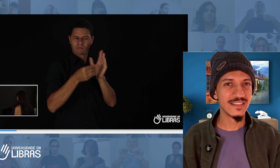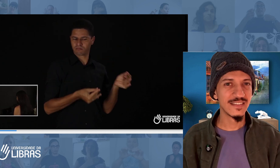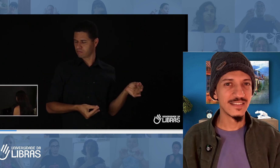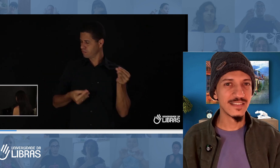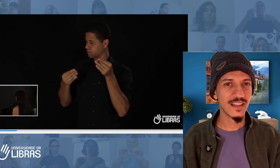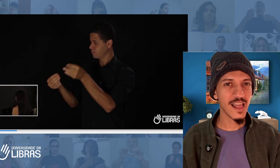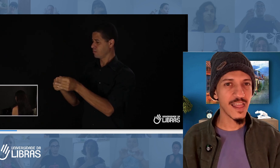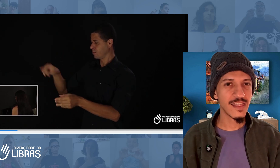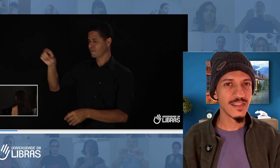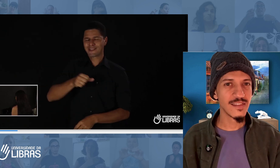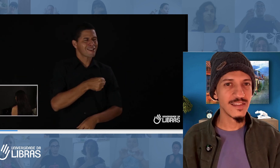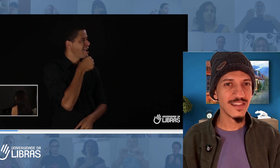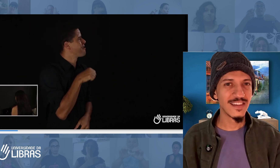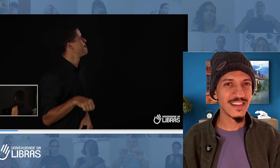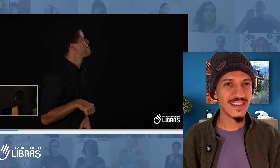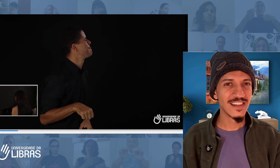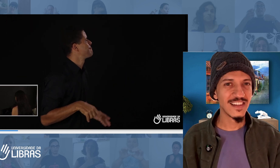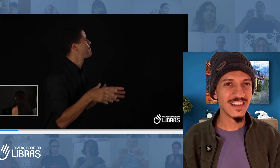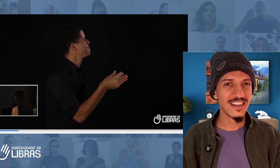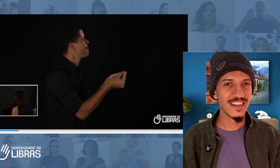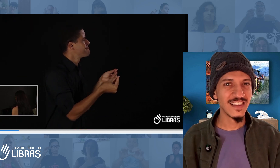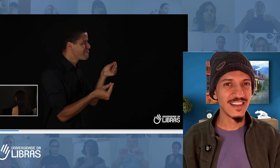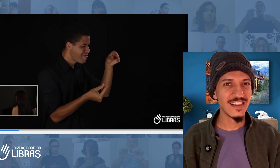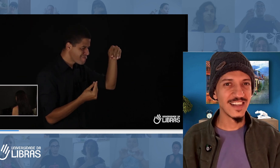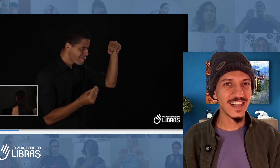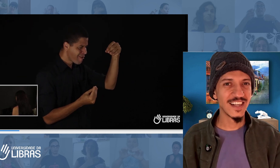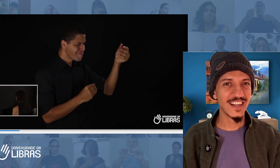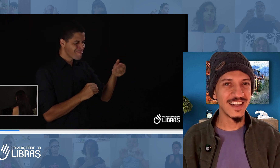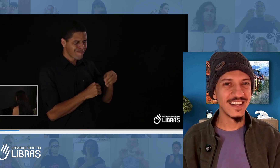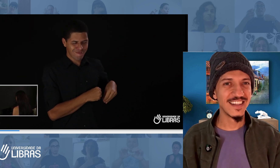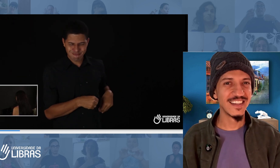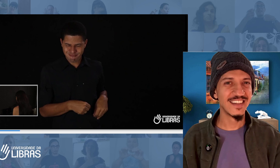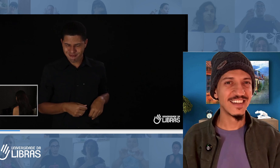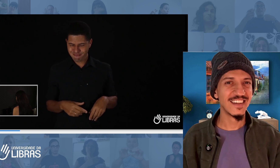encaminhando, certo? Aí, o senhor vai e faz tudo o que ele falou.